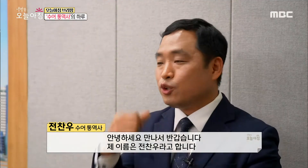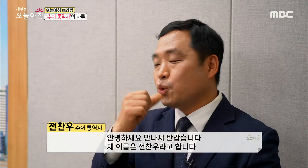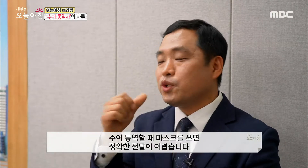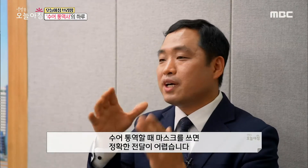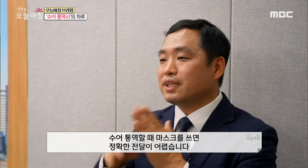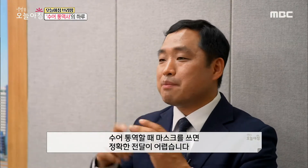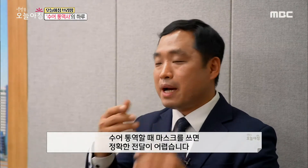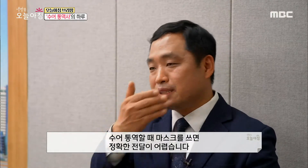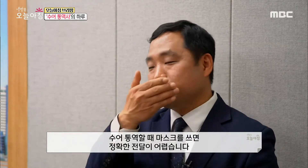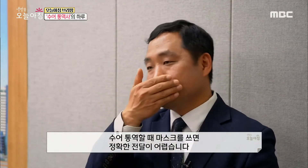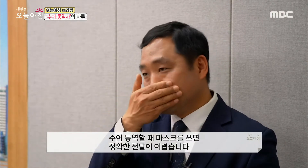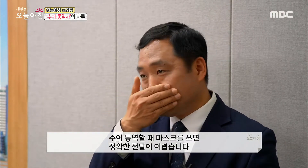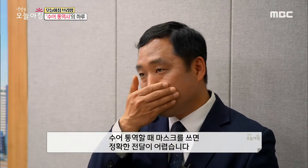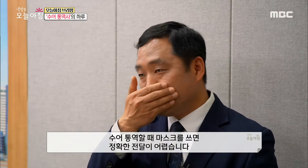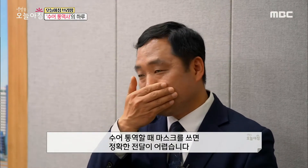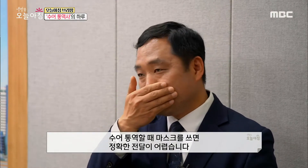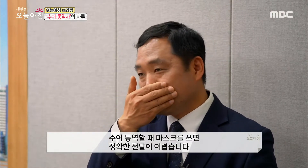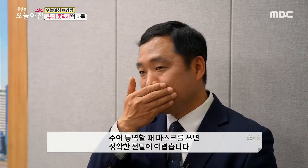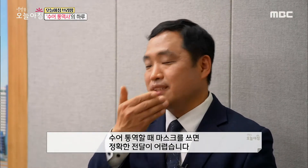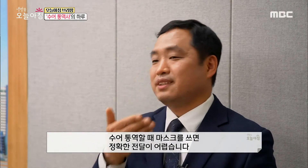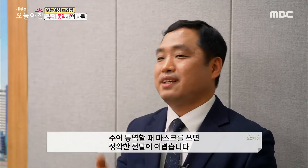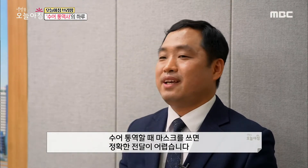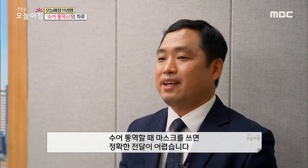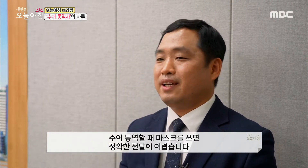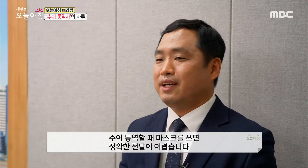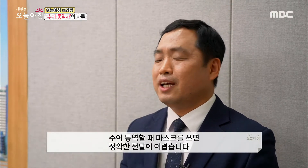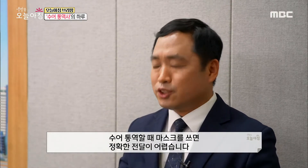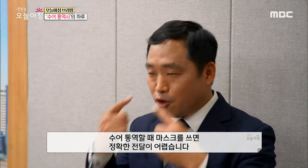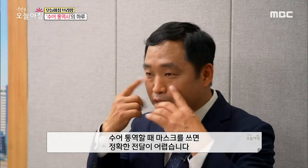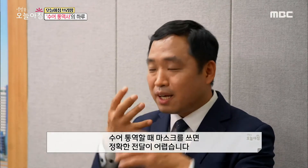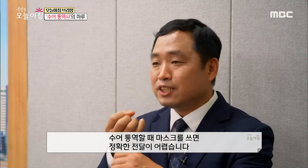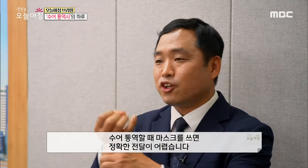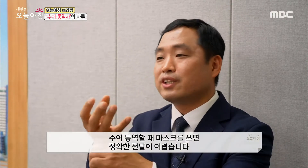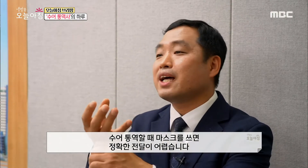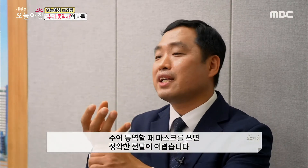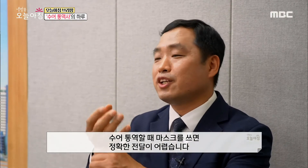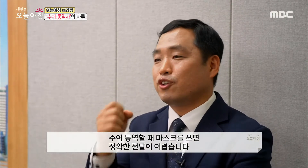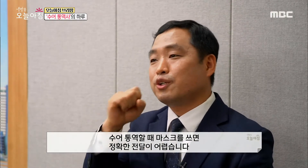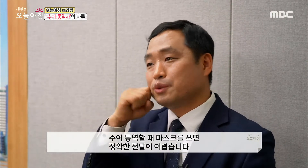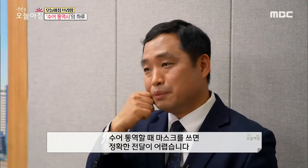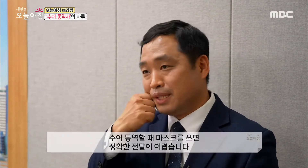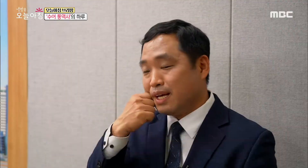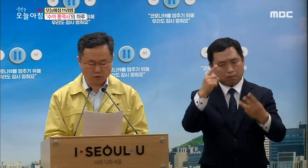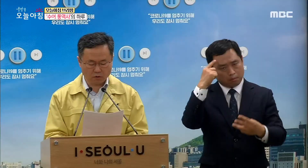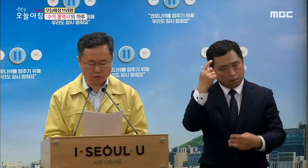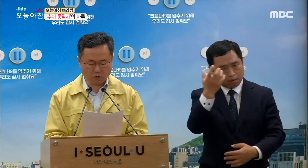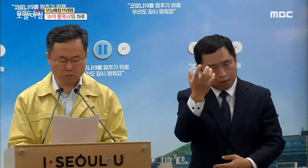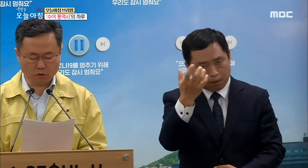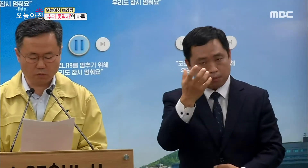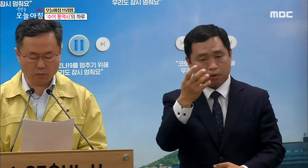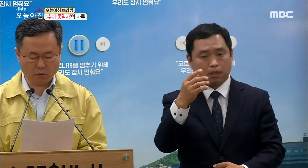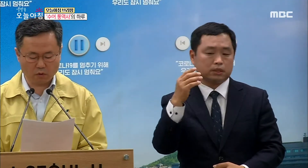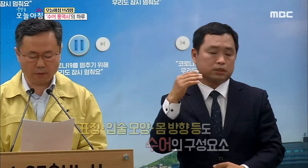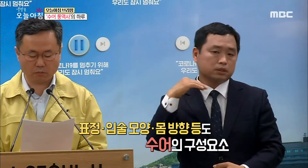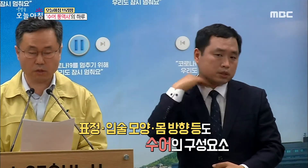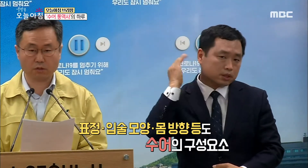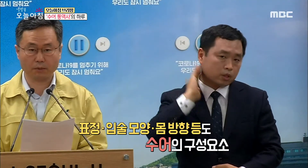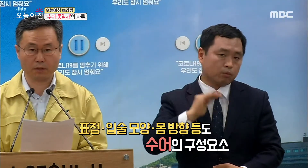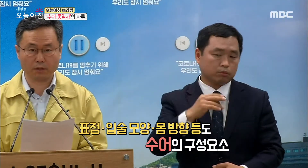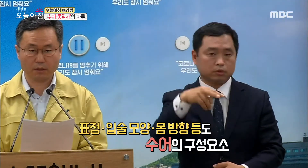통역할 때 마스크를 쓰면 정확한 전달이 어렵습니다 정확한 정보 전달을 위해서는 손